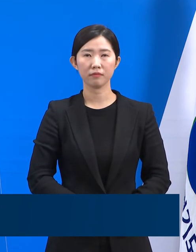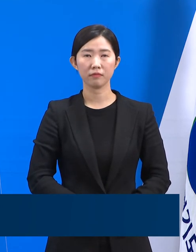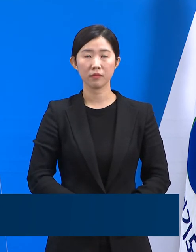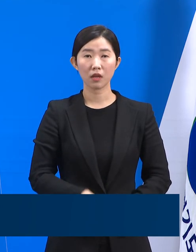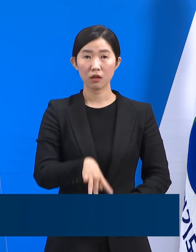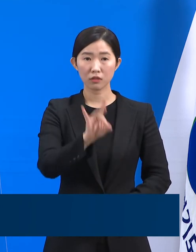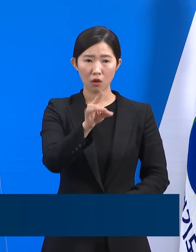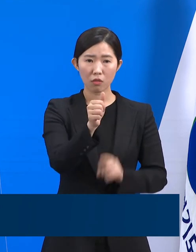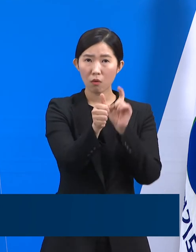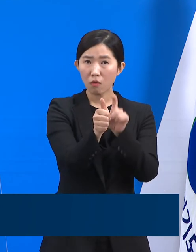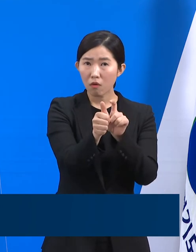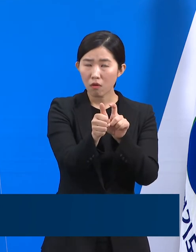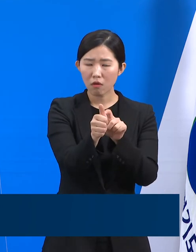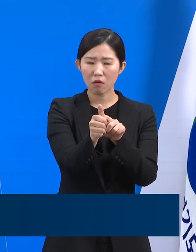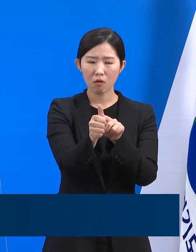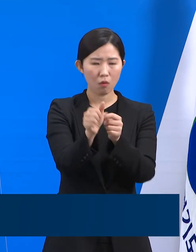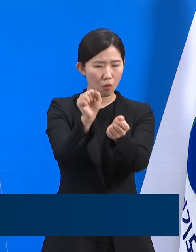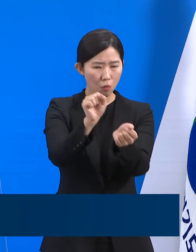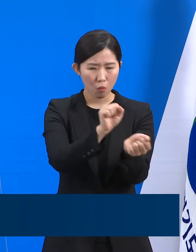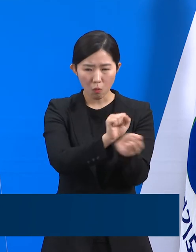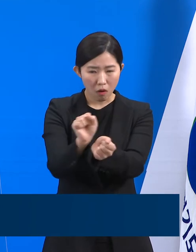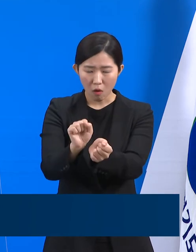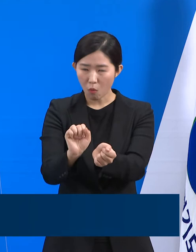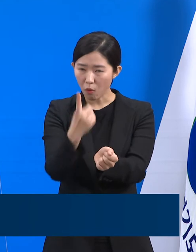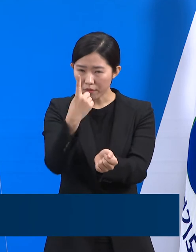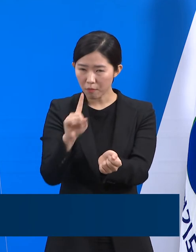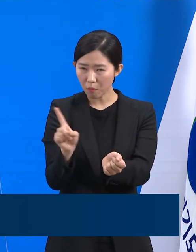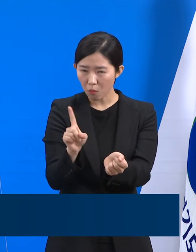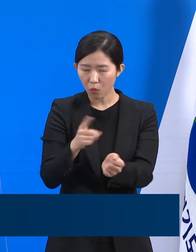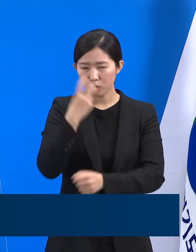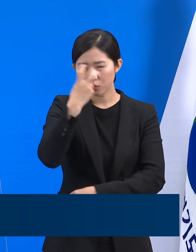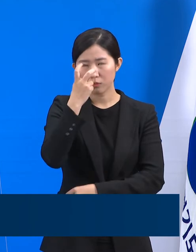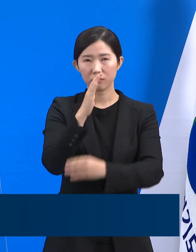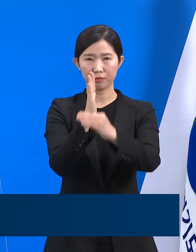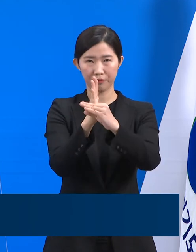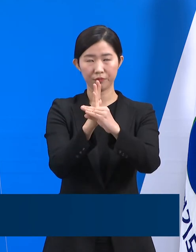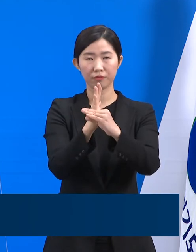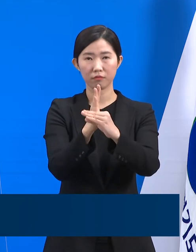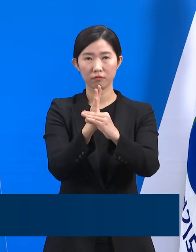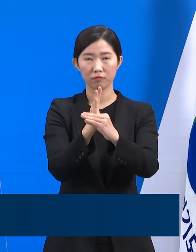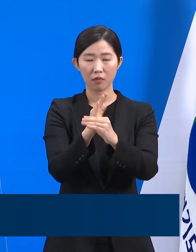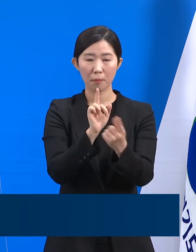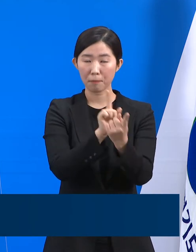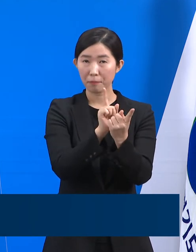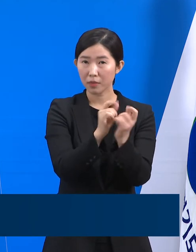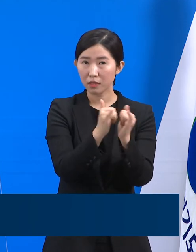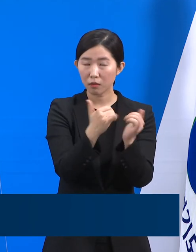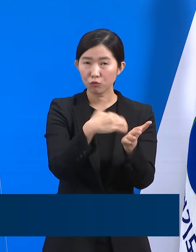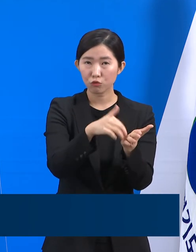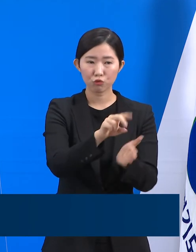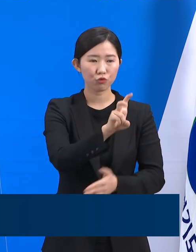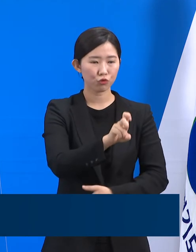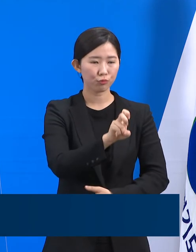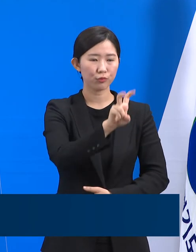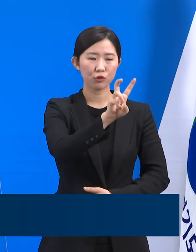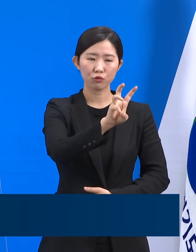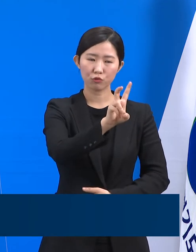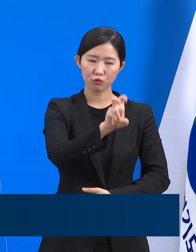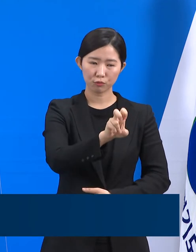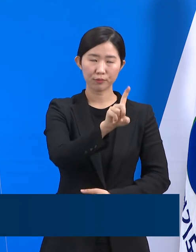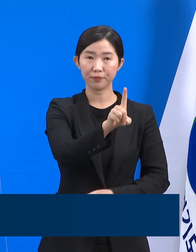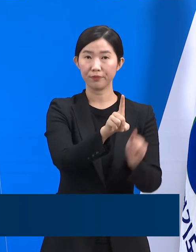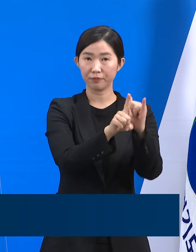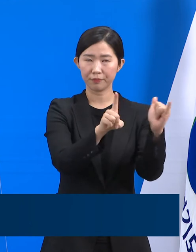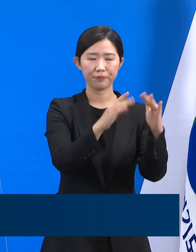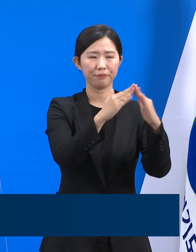확진자의 감염 경로에 대해 심층 역학 조사를 진행 중이며 접촉자 21명은 자가격리 조치하였습니다.